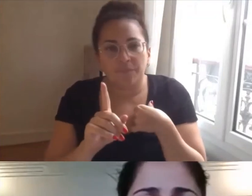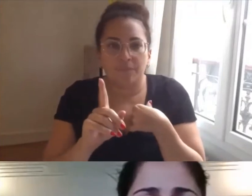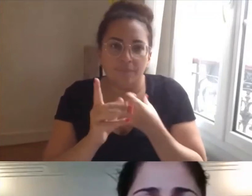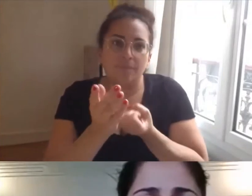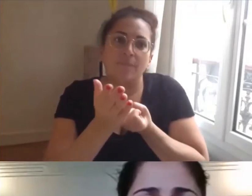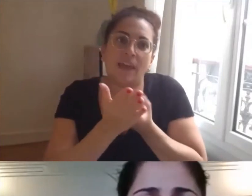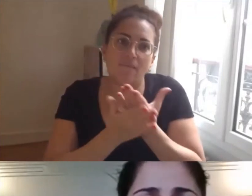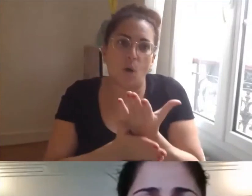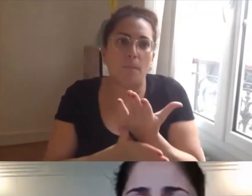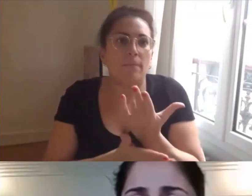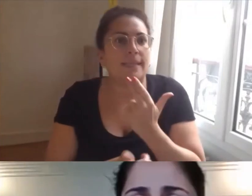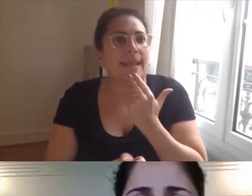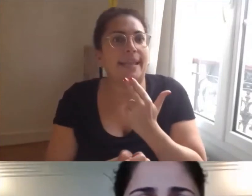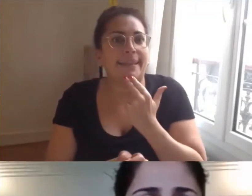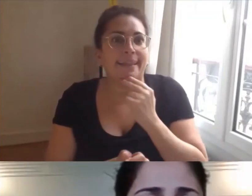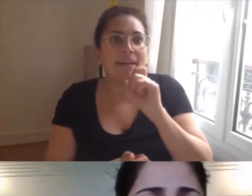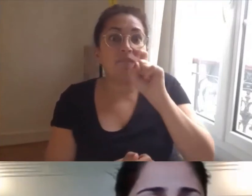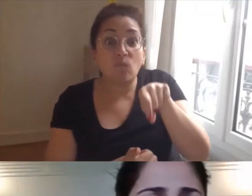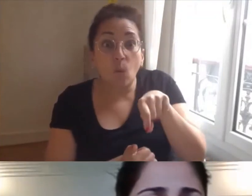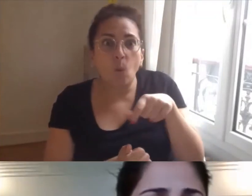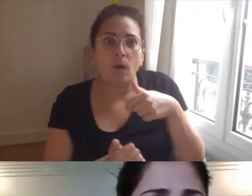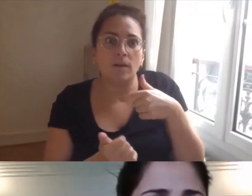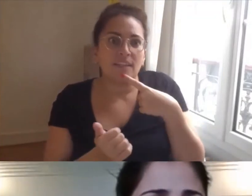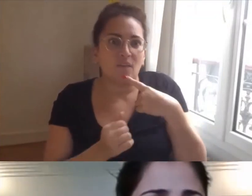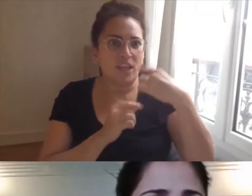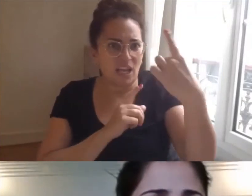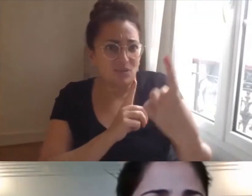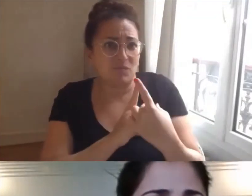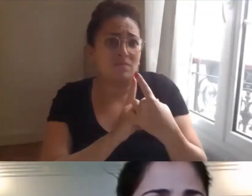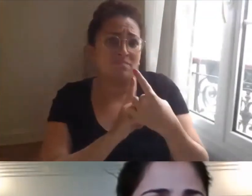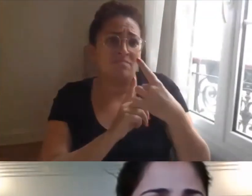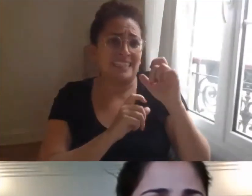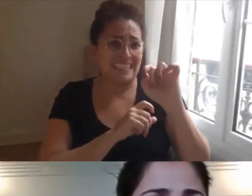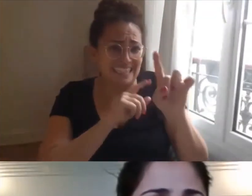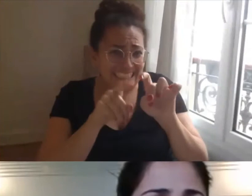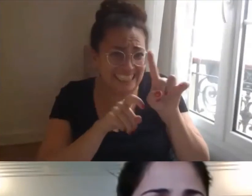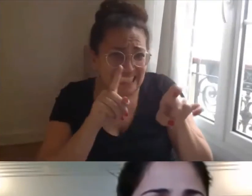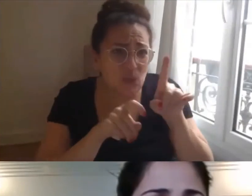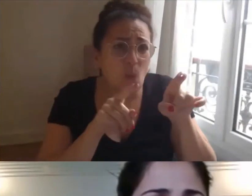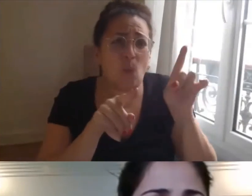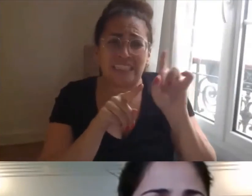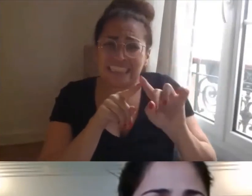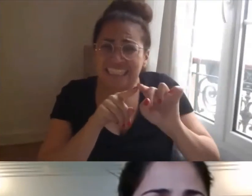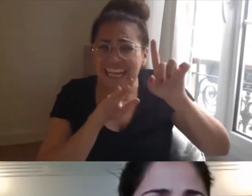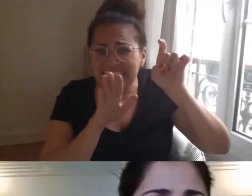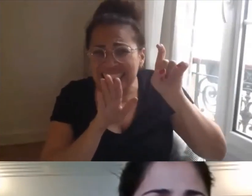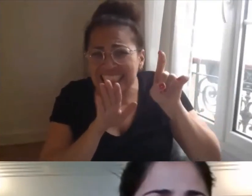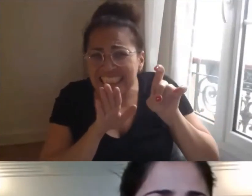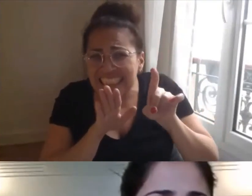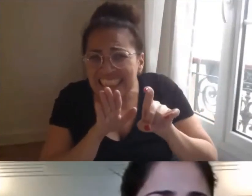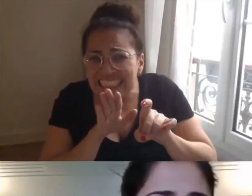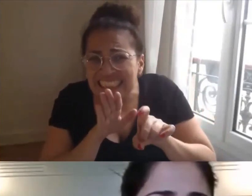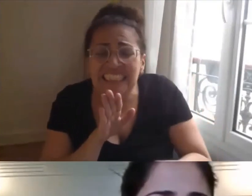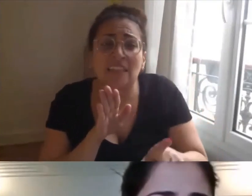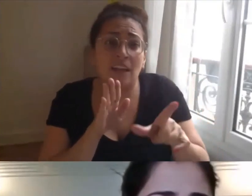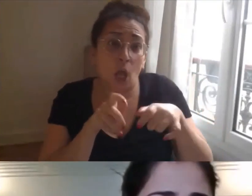qualitatifs donc des entretiens approfondis assez longs très ouverts compréhensifs sans